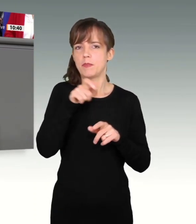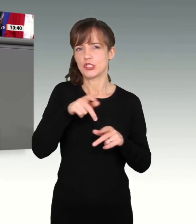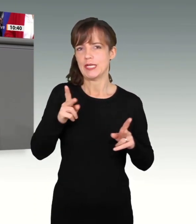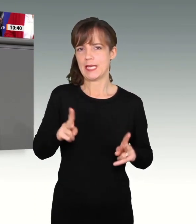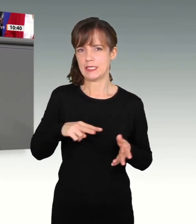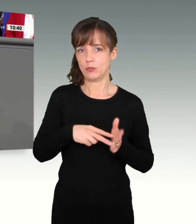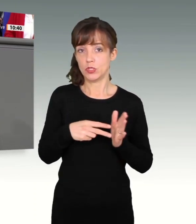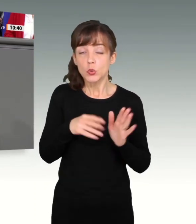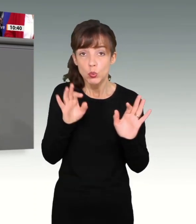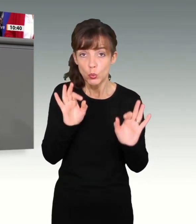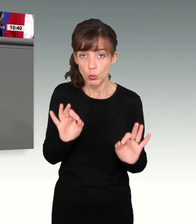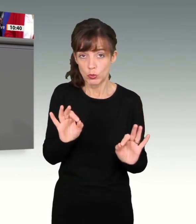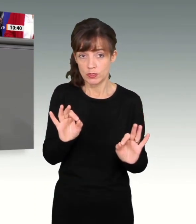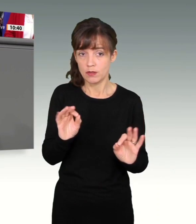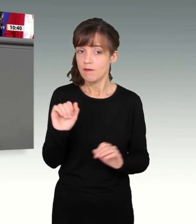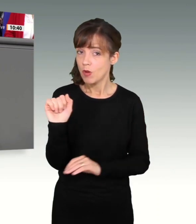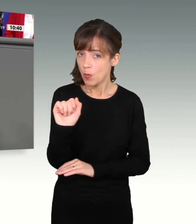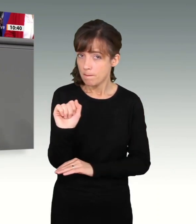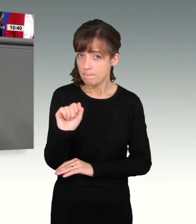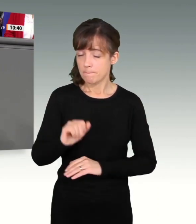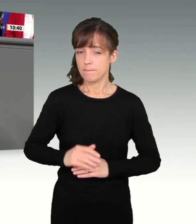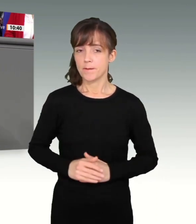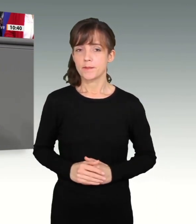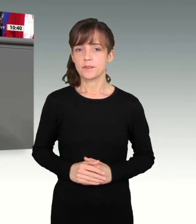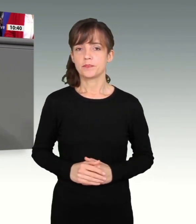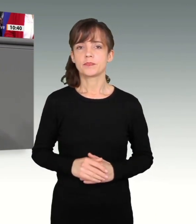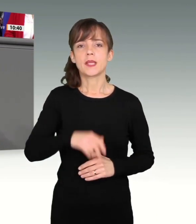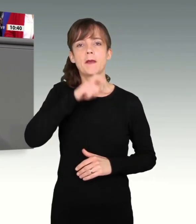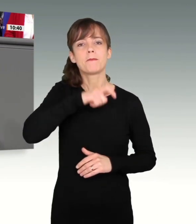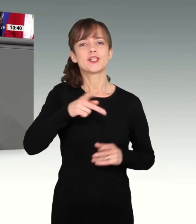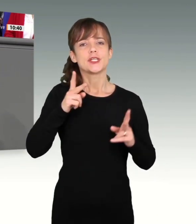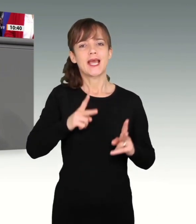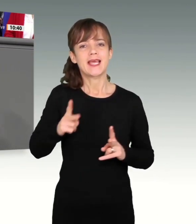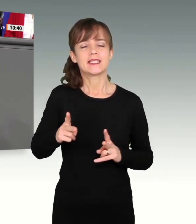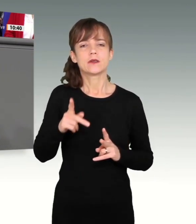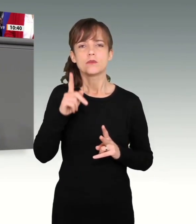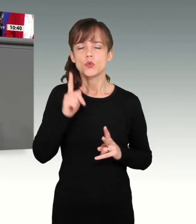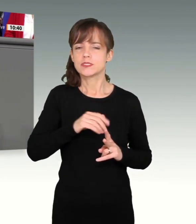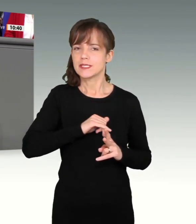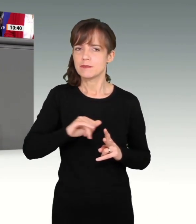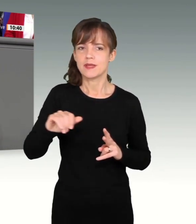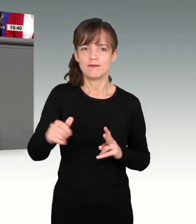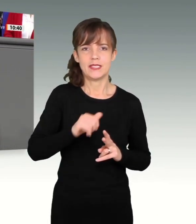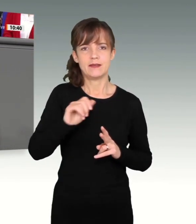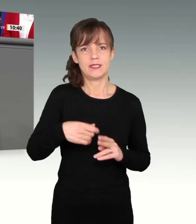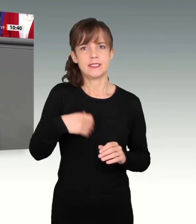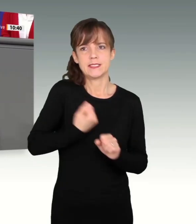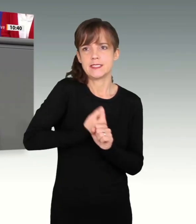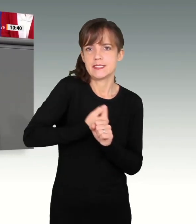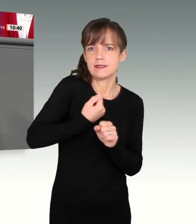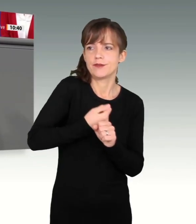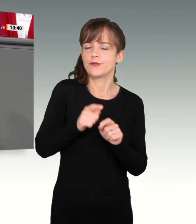auch gut so, denn Menschenrechte müssen immer wieder aufs Neue erkämpft werden.